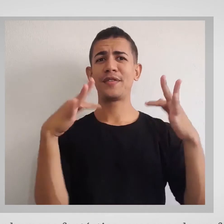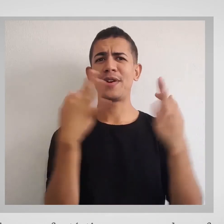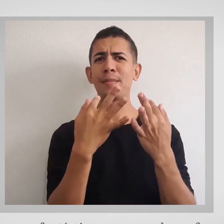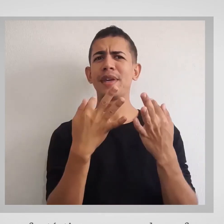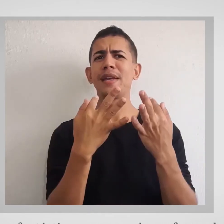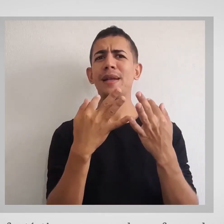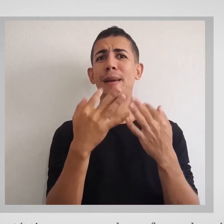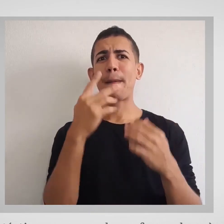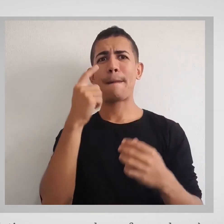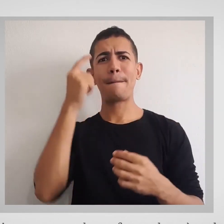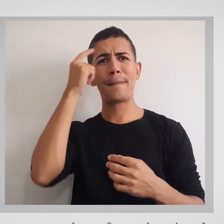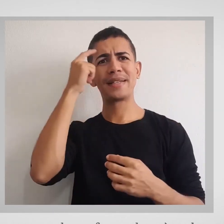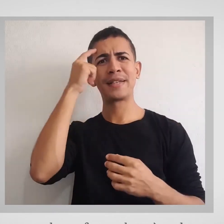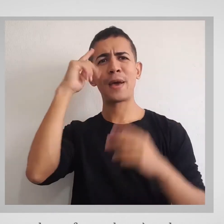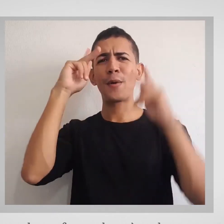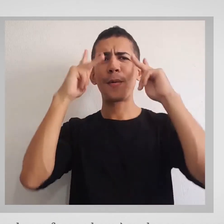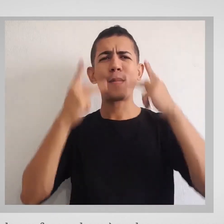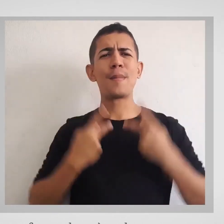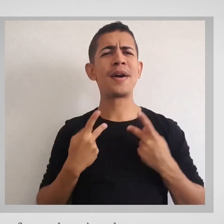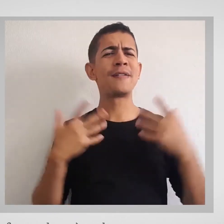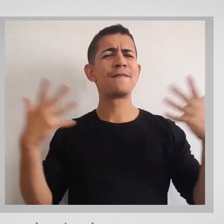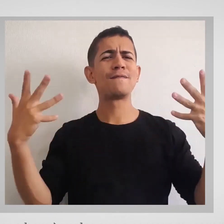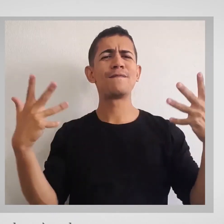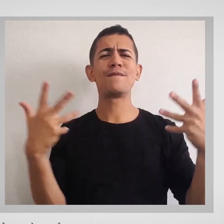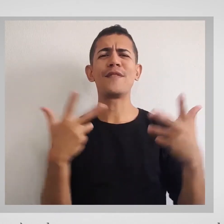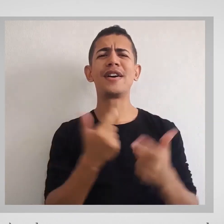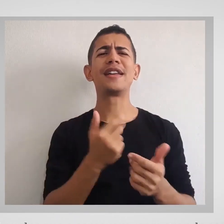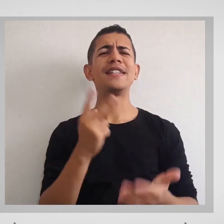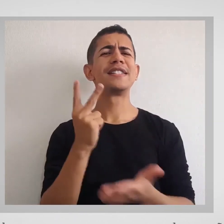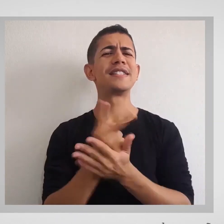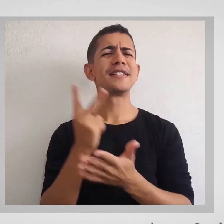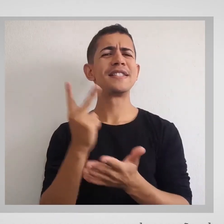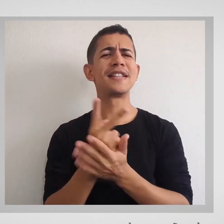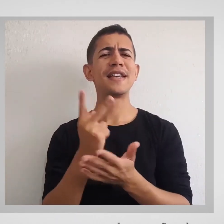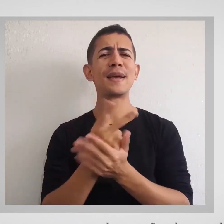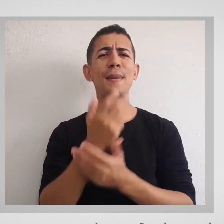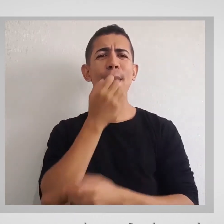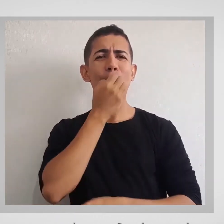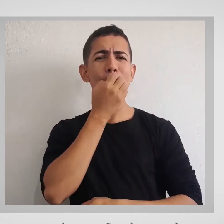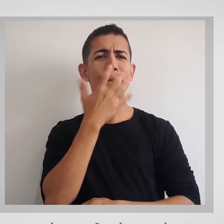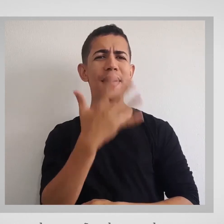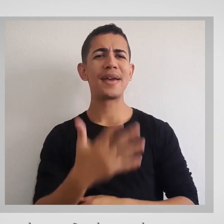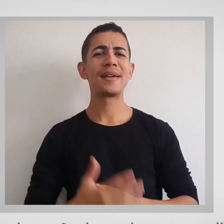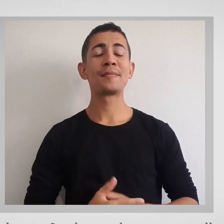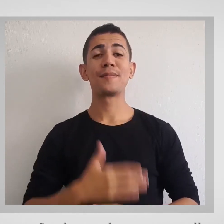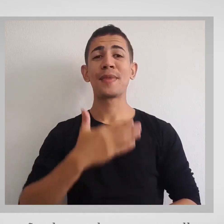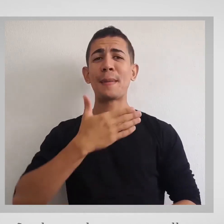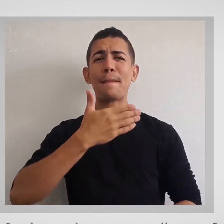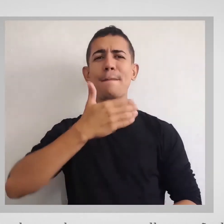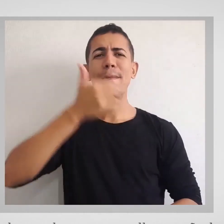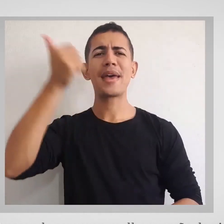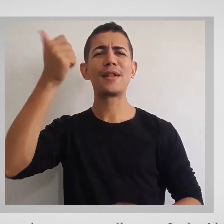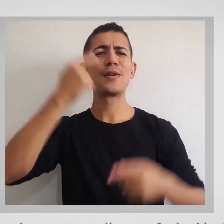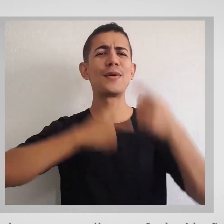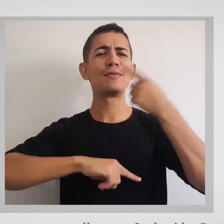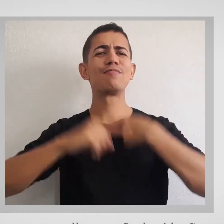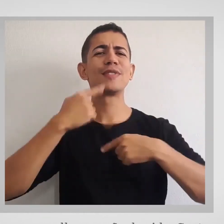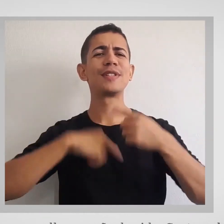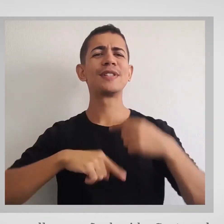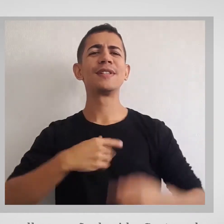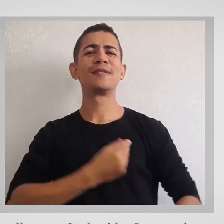Preocupado em fazer o bem àqueles que o cercavam, com grande coração e buscando sempre a melhor versão da vida.